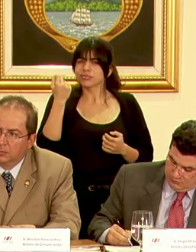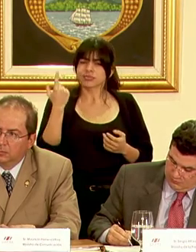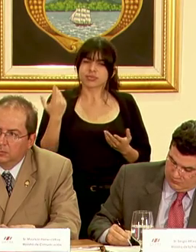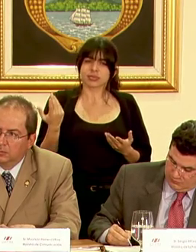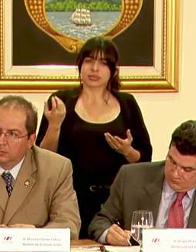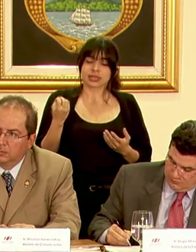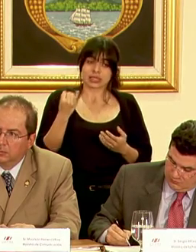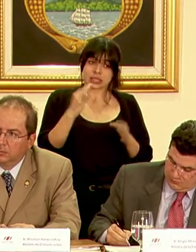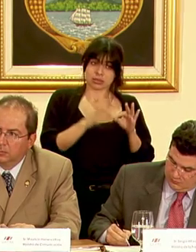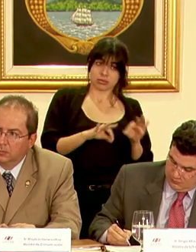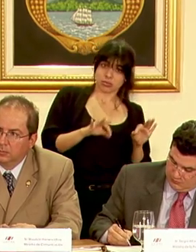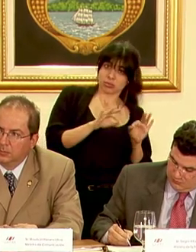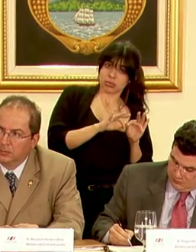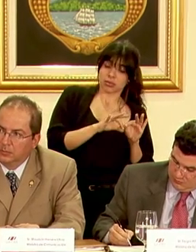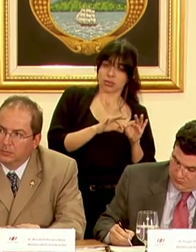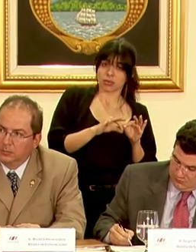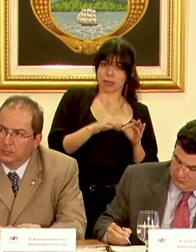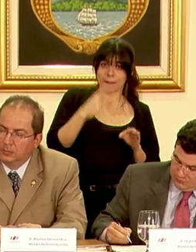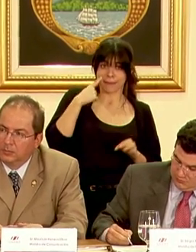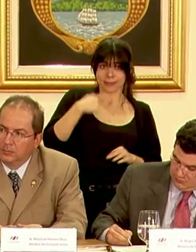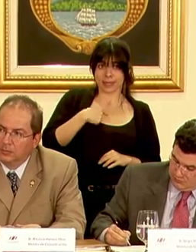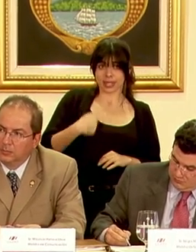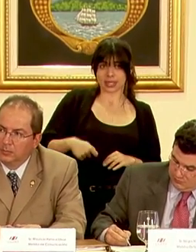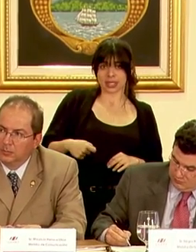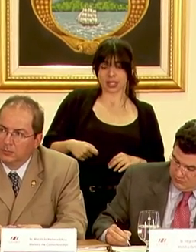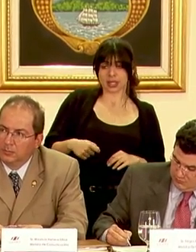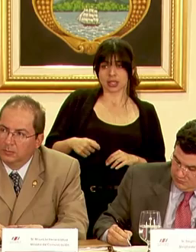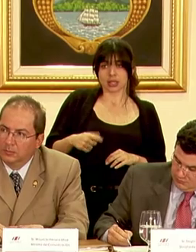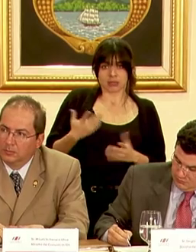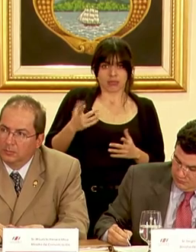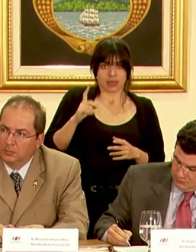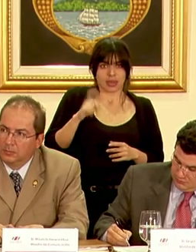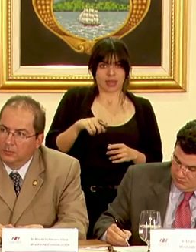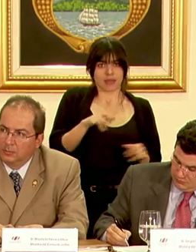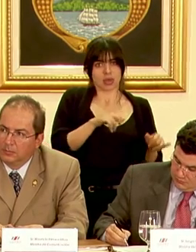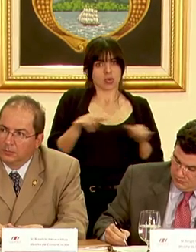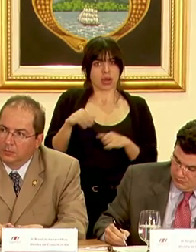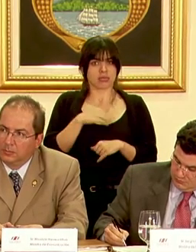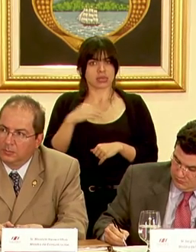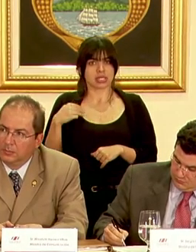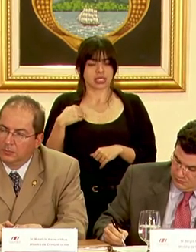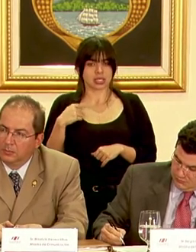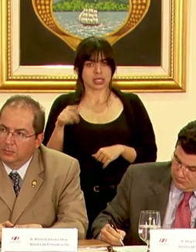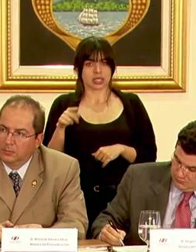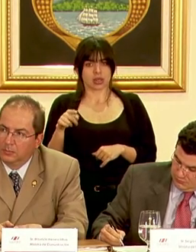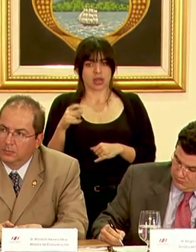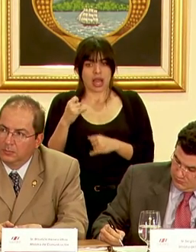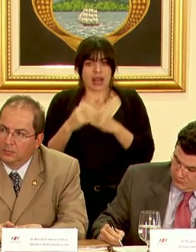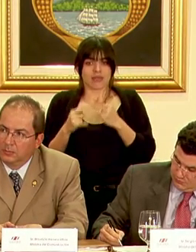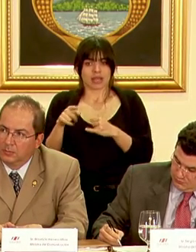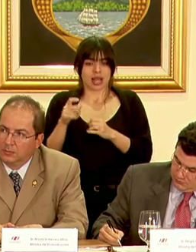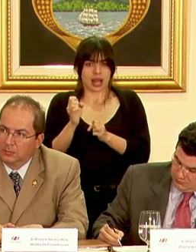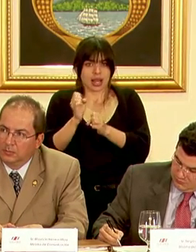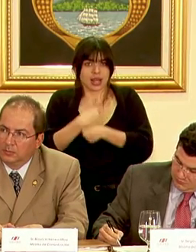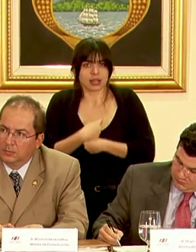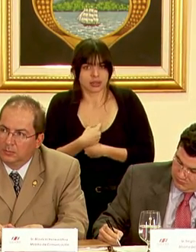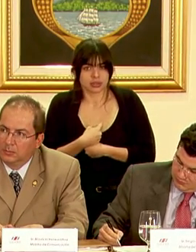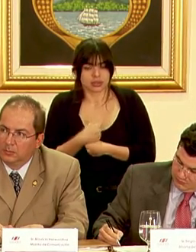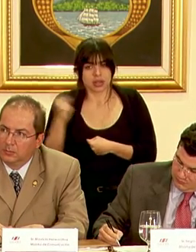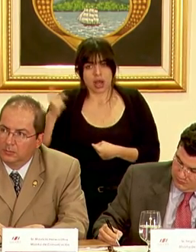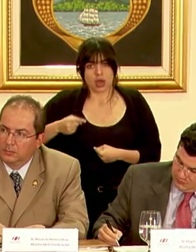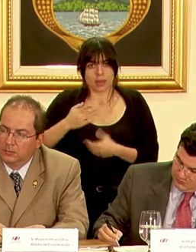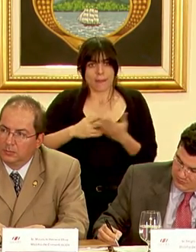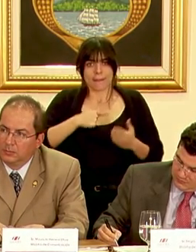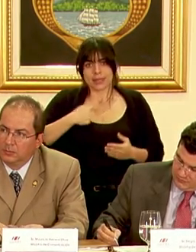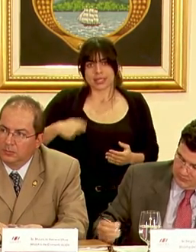si es prioridad para el presidente debería serlo igual para el ministro que es quien al final ejecuta digamos la orden